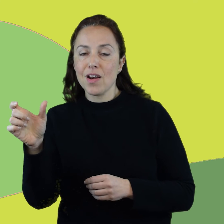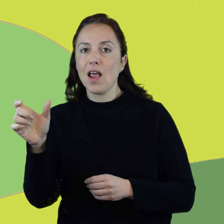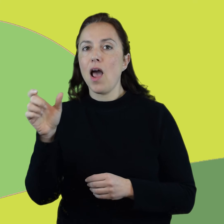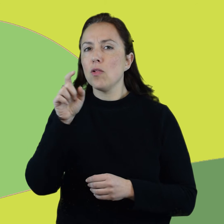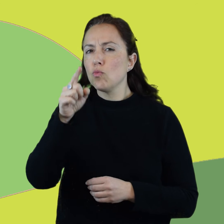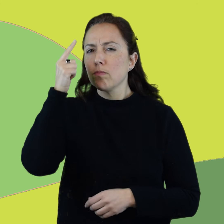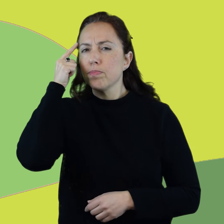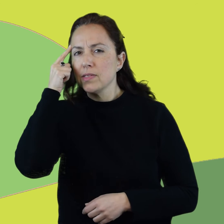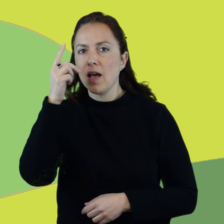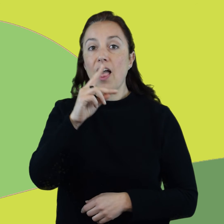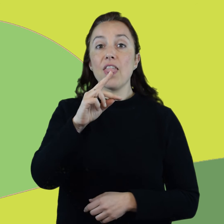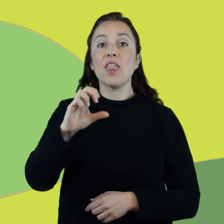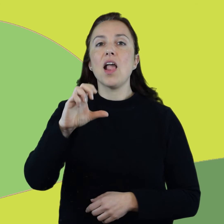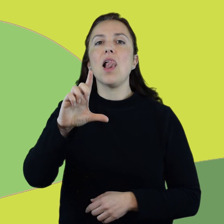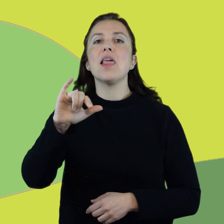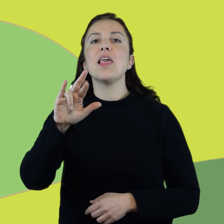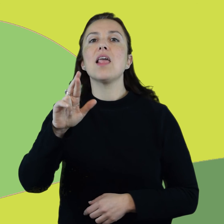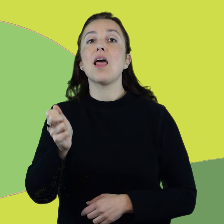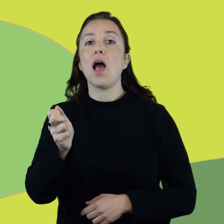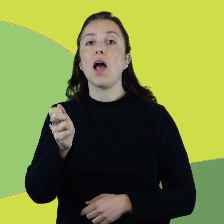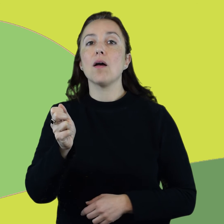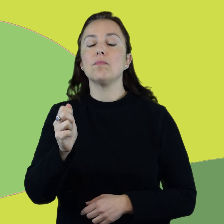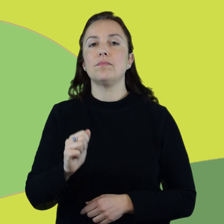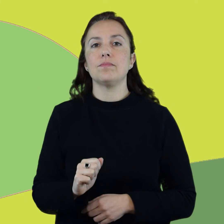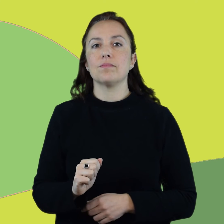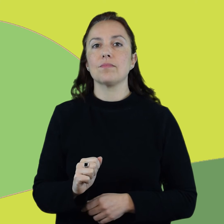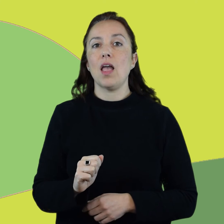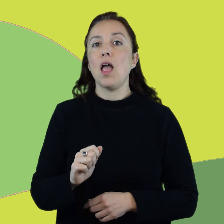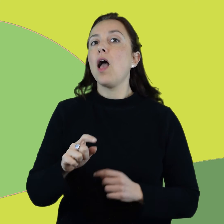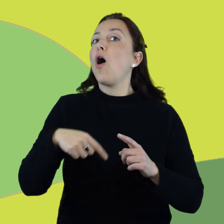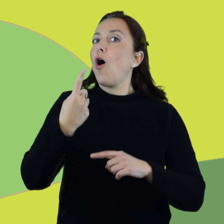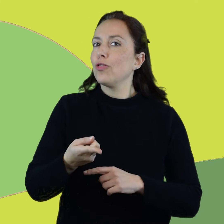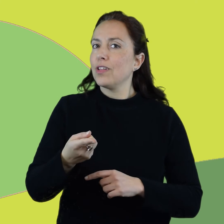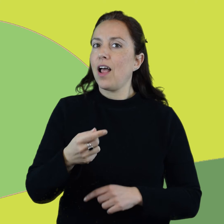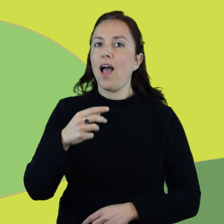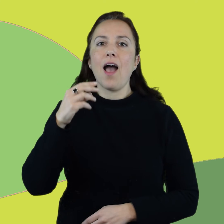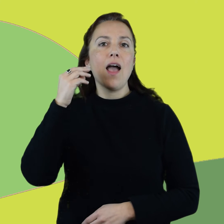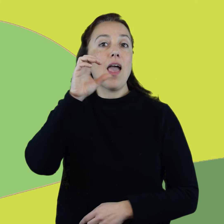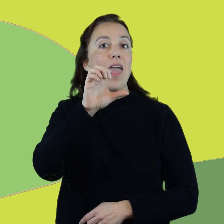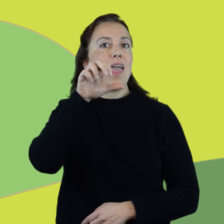enamoramientos? 3. ¿Y de río platense?